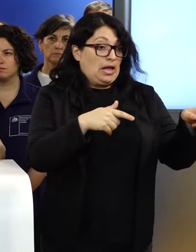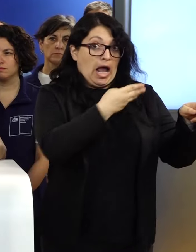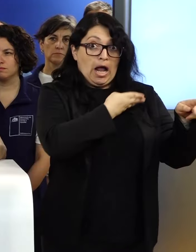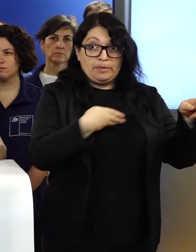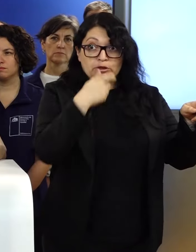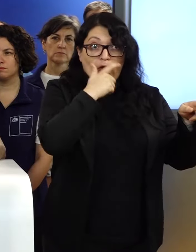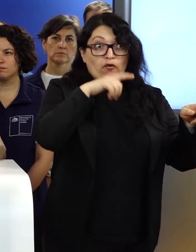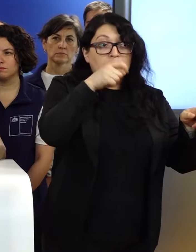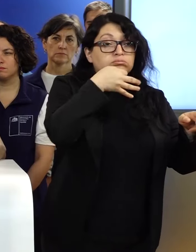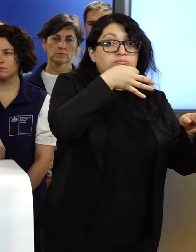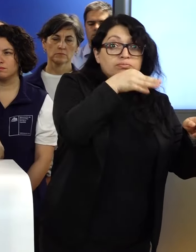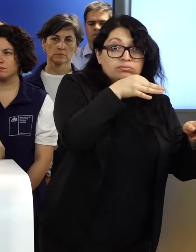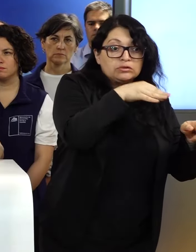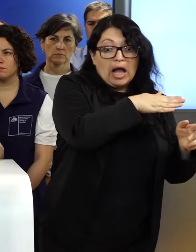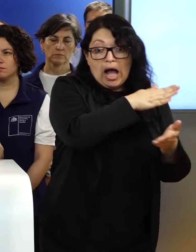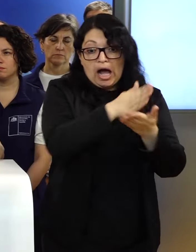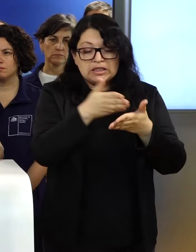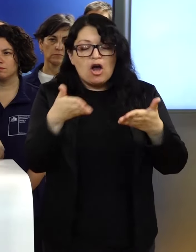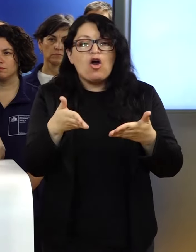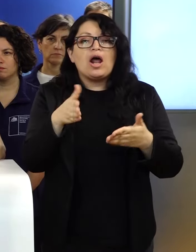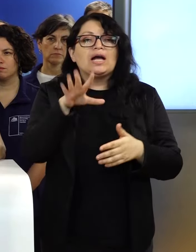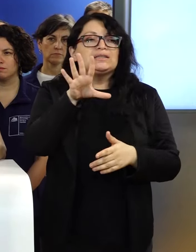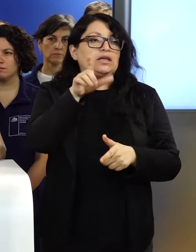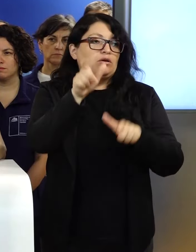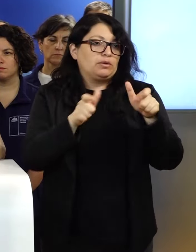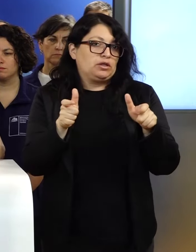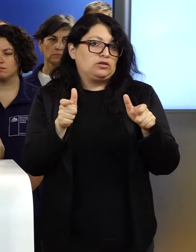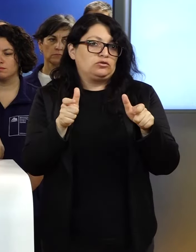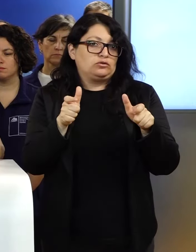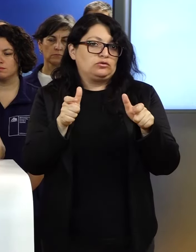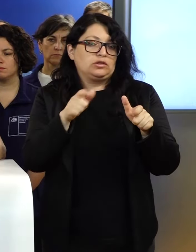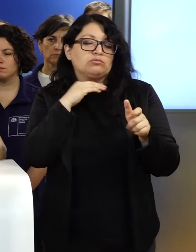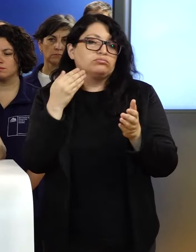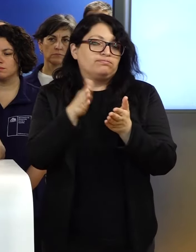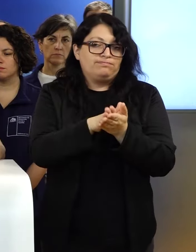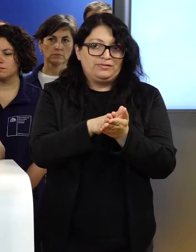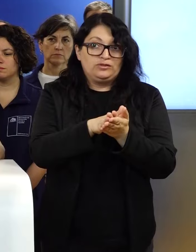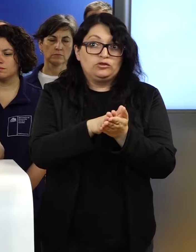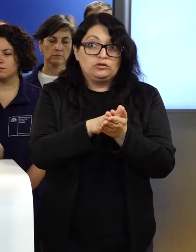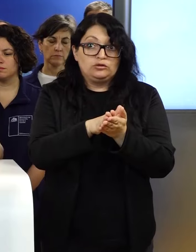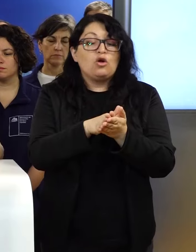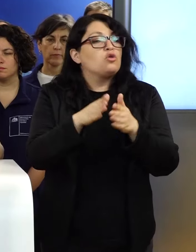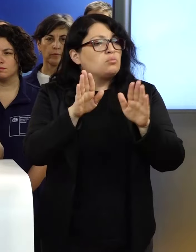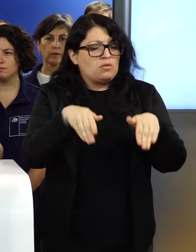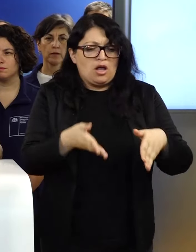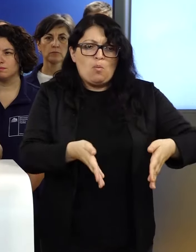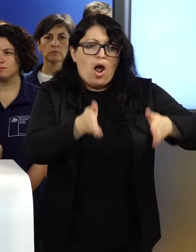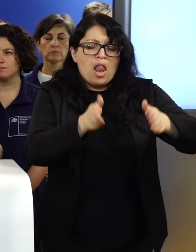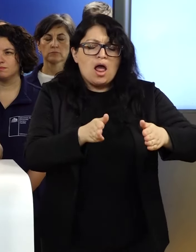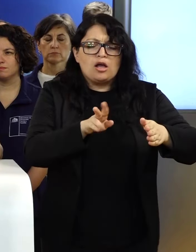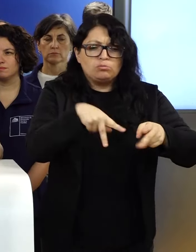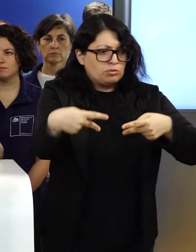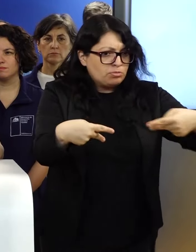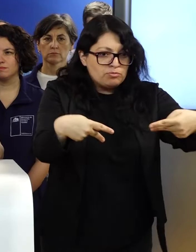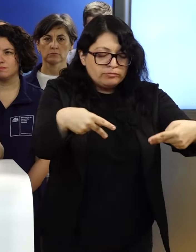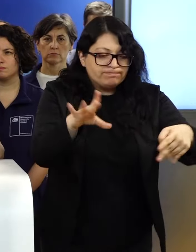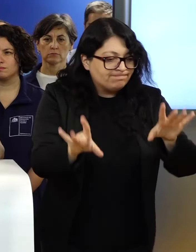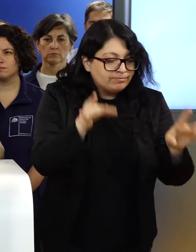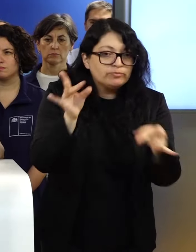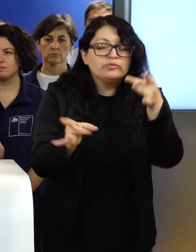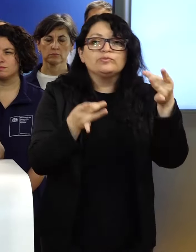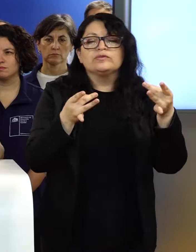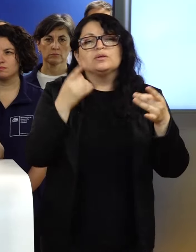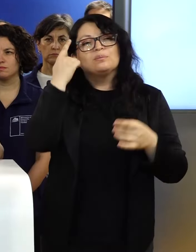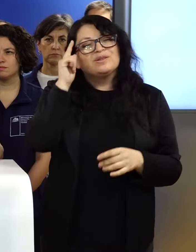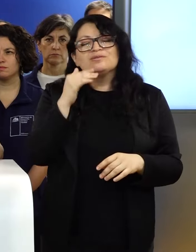presidente habló, hay cinco personas más fallecidas cuyos cuerpos fueron recogidos desde la vía pública. Pero tenemos